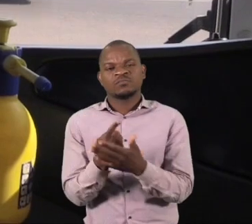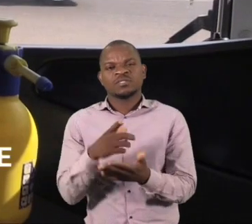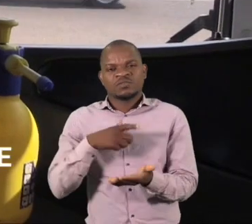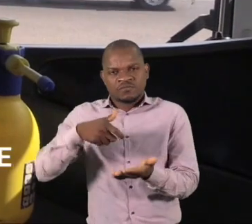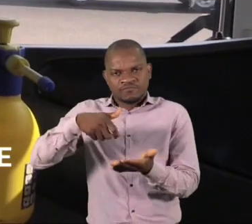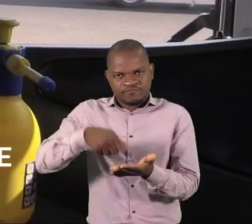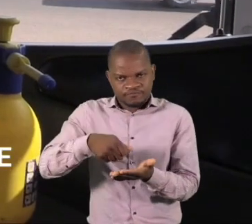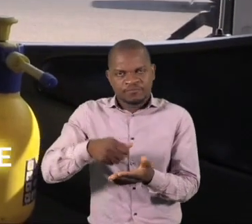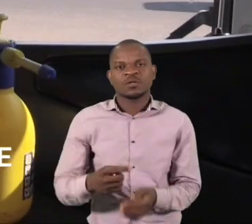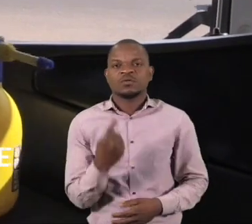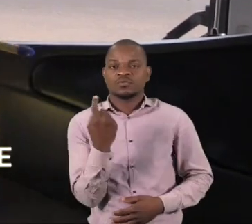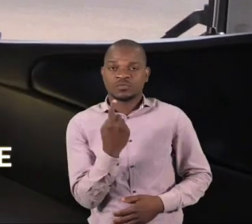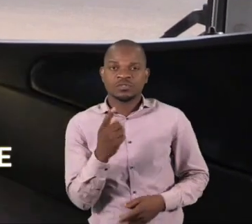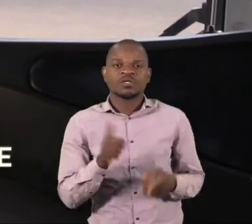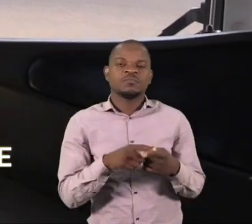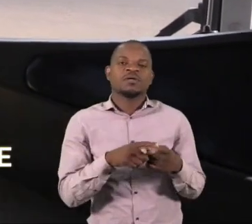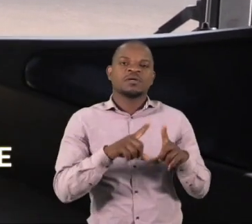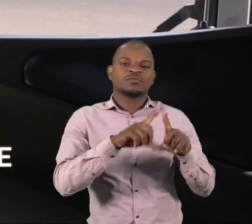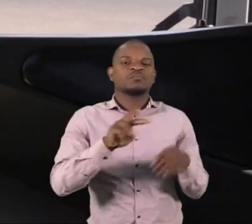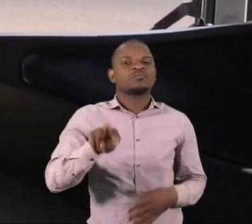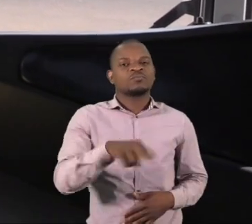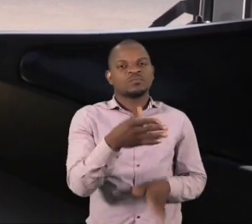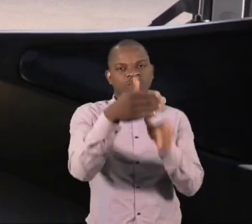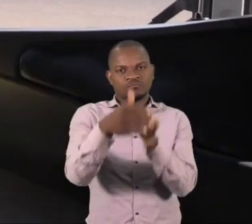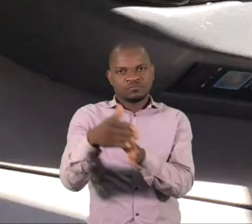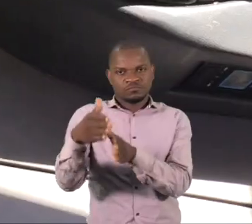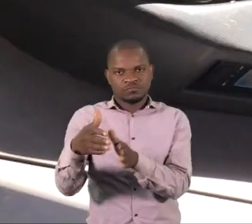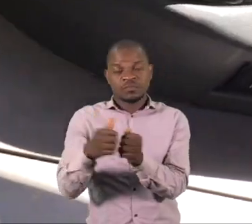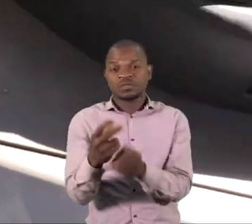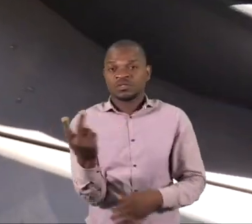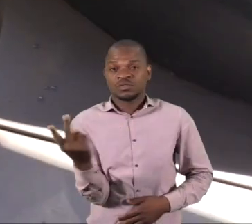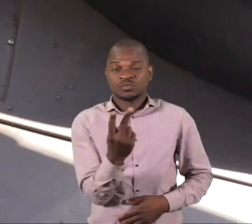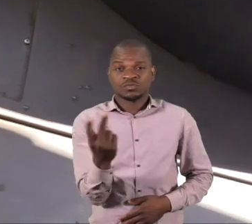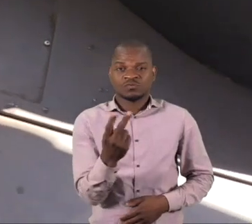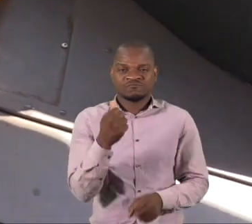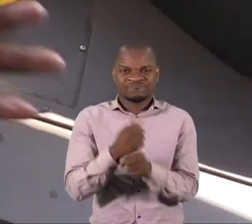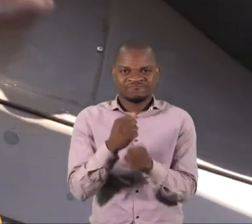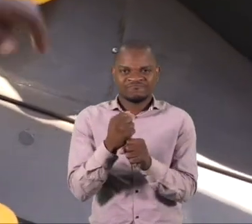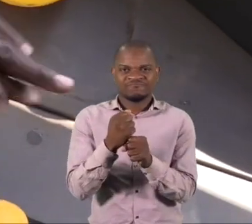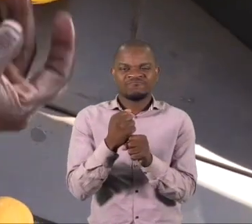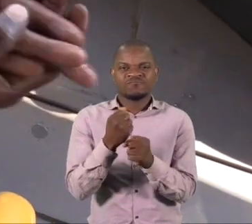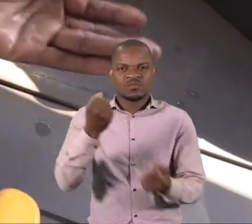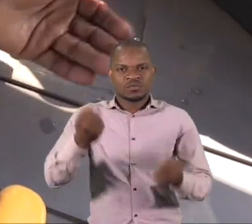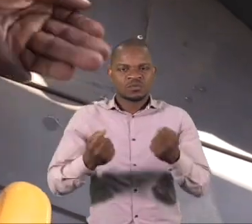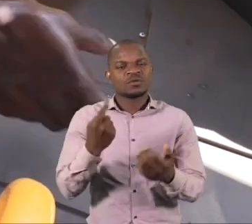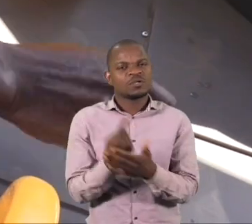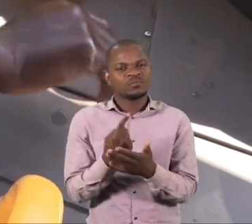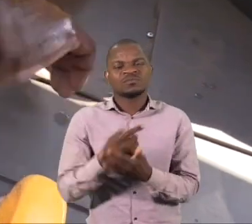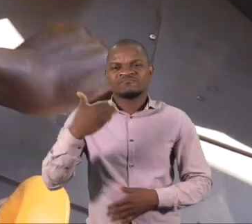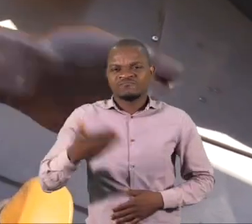produtos de desinfecção pessoal e do transporte. O cobrador e o motorista devem lavar as mãos com água e sabão